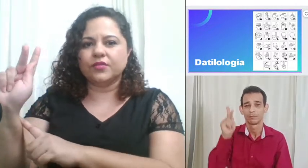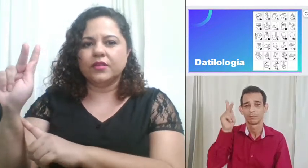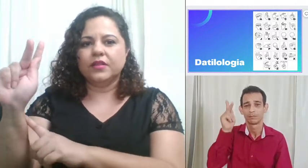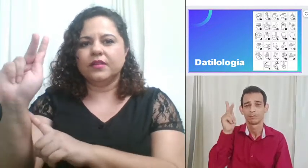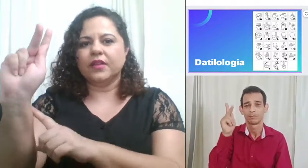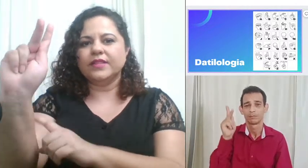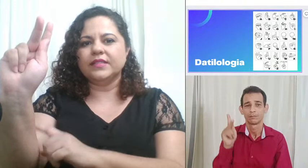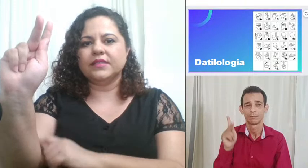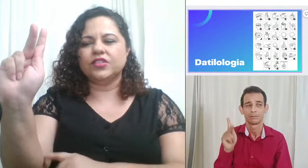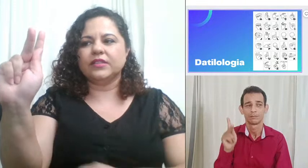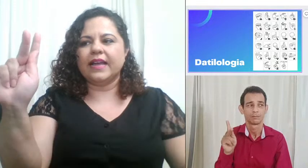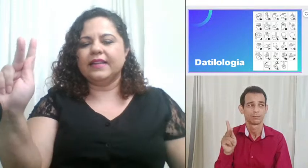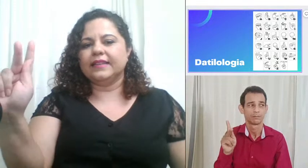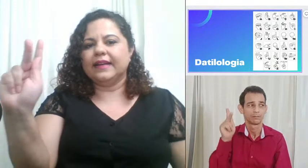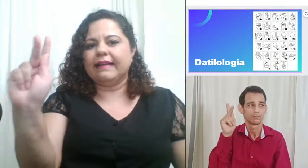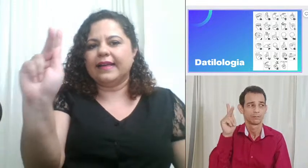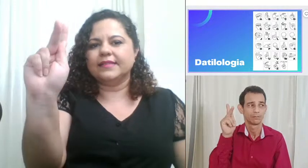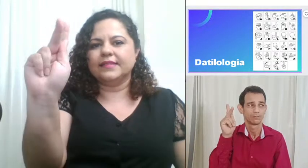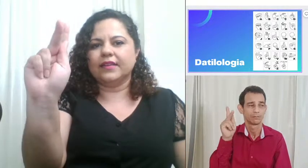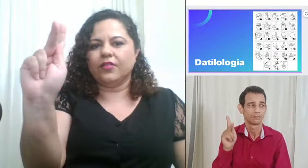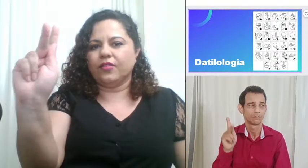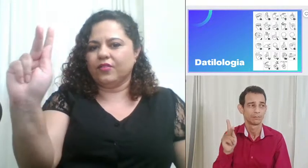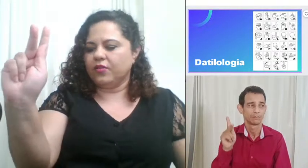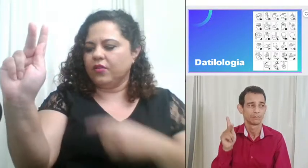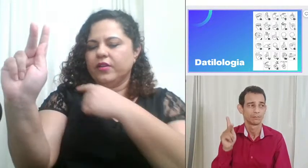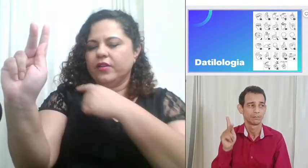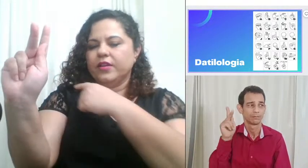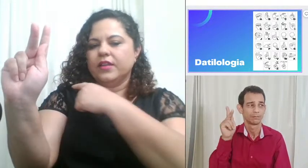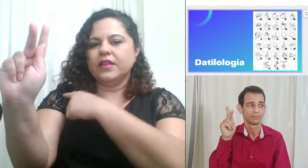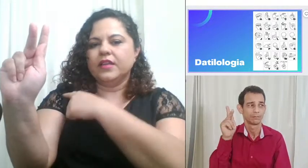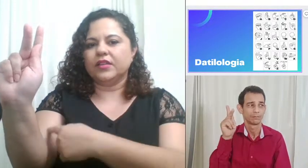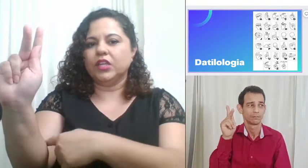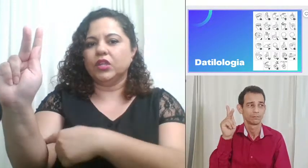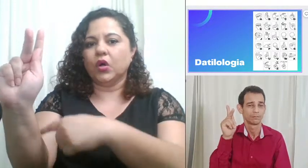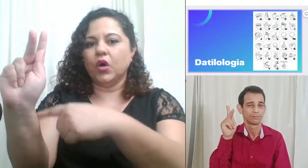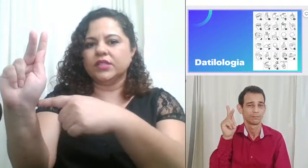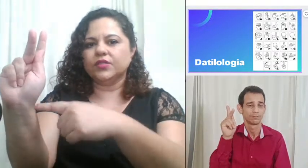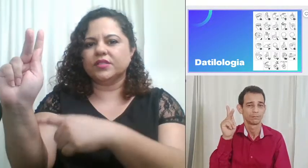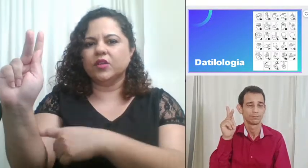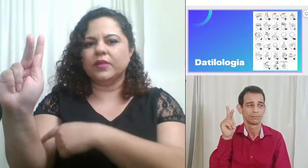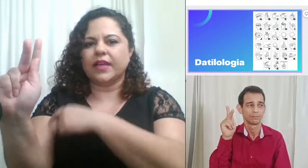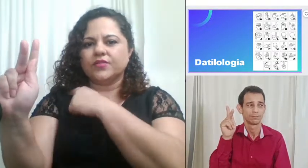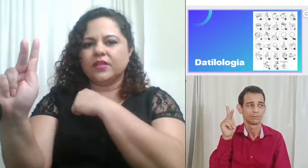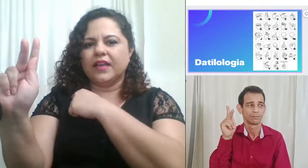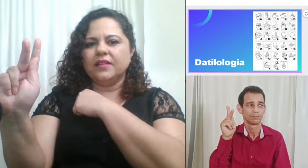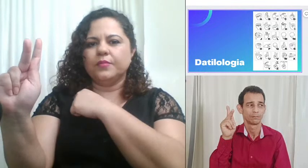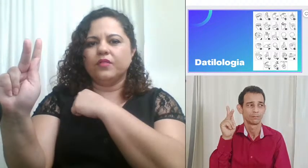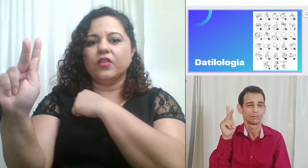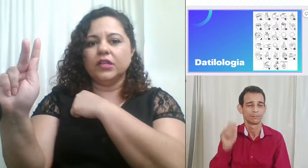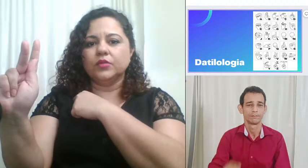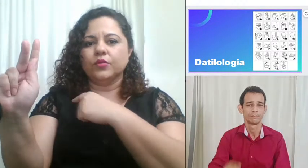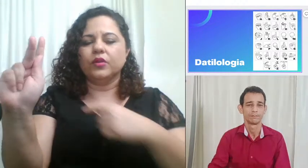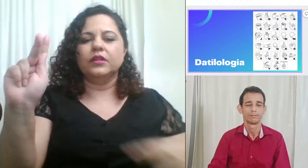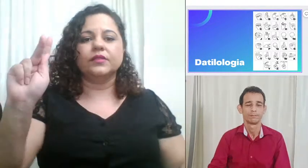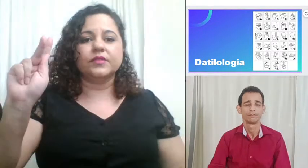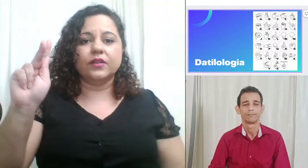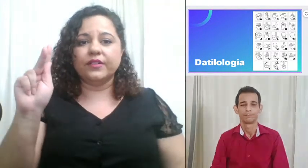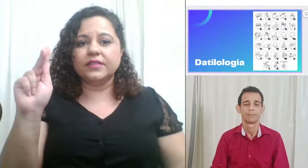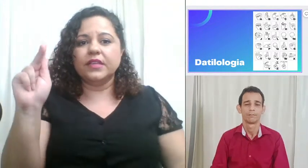não existe tá a letra K sim ó isso daqui torce o seu braço tá provoca dor você não vai fazer